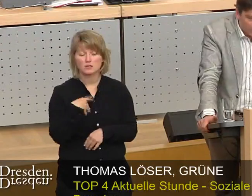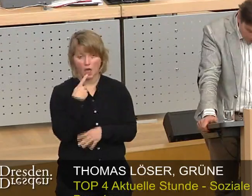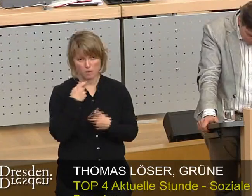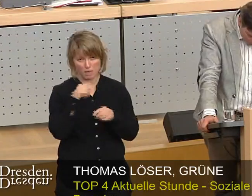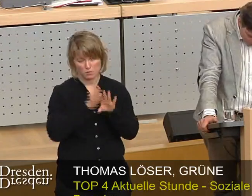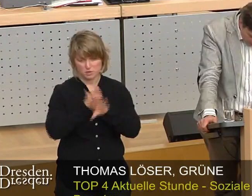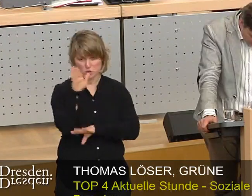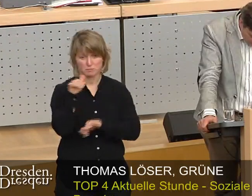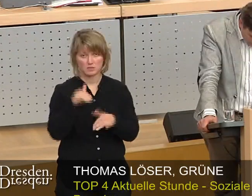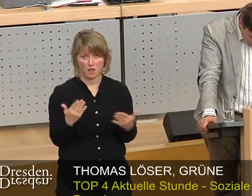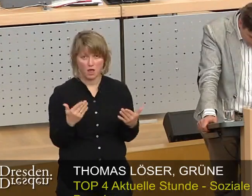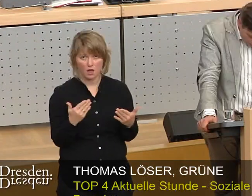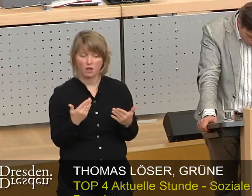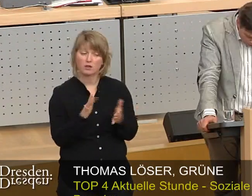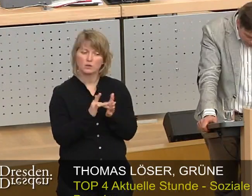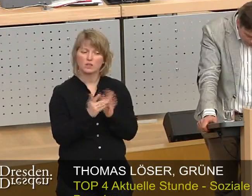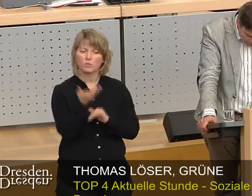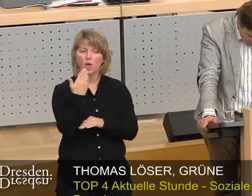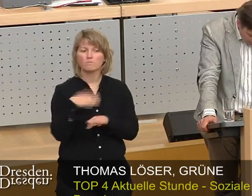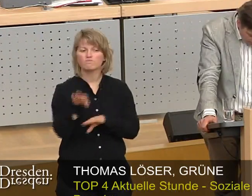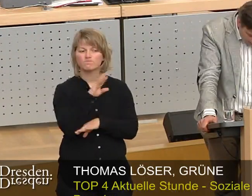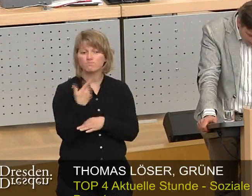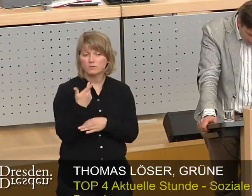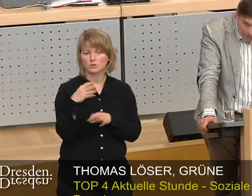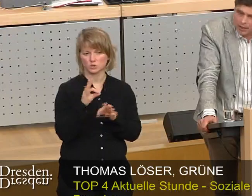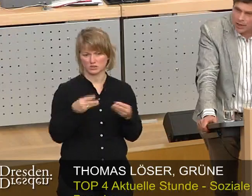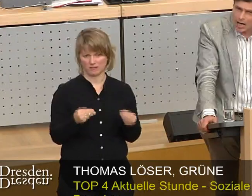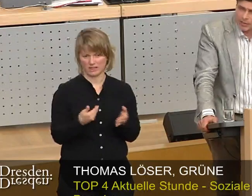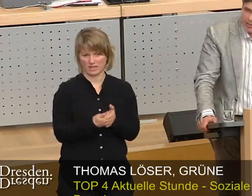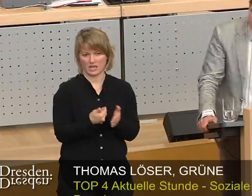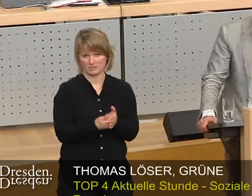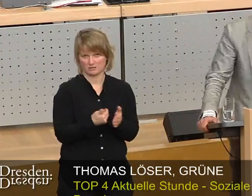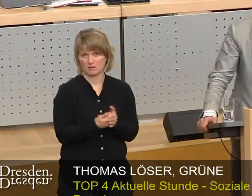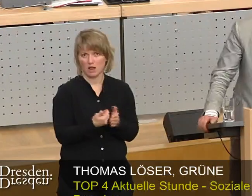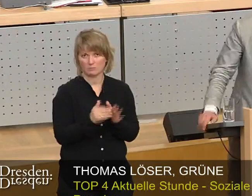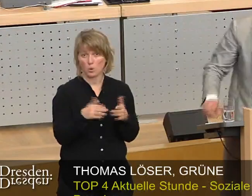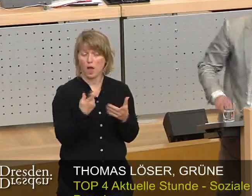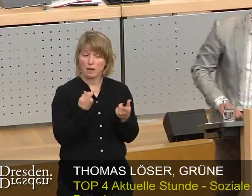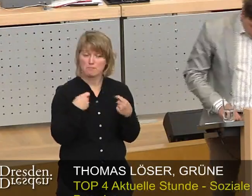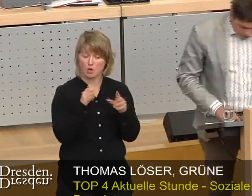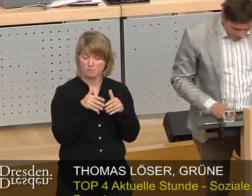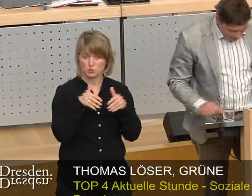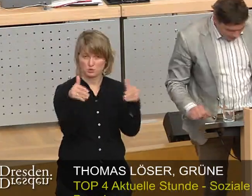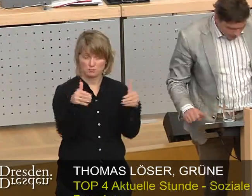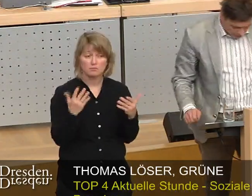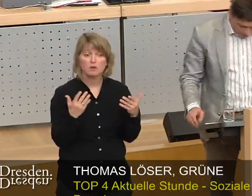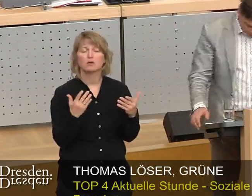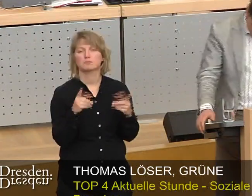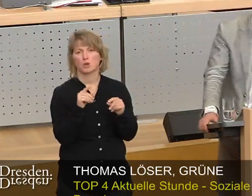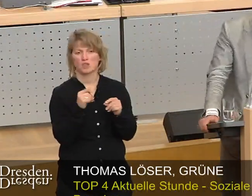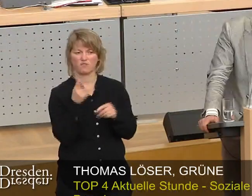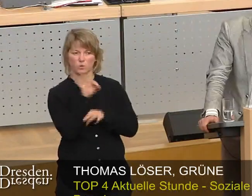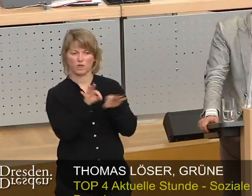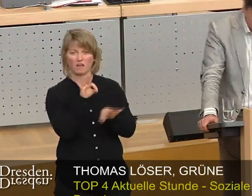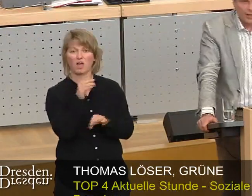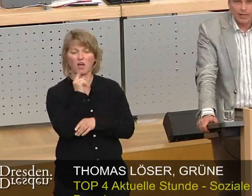anderem auch verursacht durch unsere gute Politik. Das sage ich ganz ernsthaft. Aber dieser Bauboom, der deckt vor allen Dingen das Segment ab